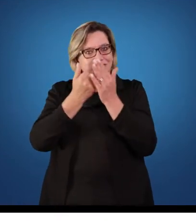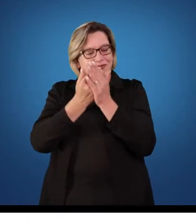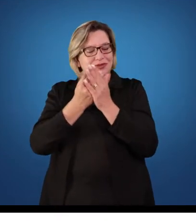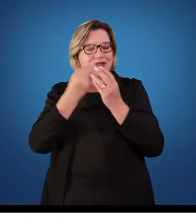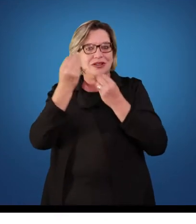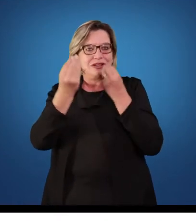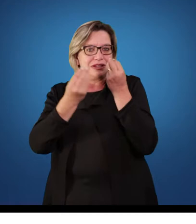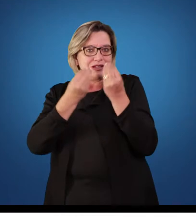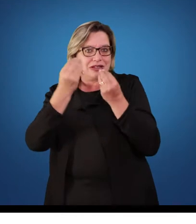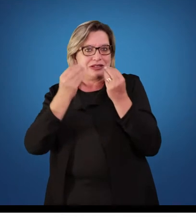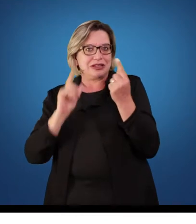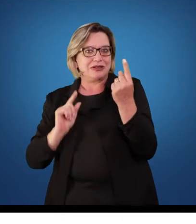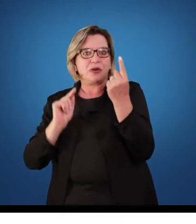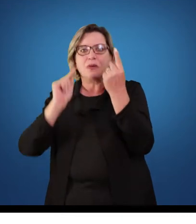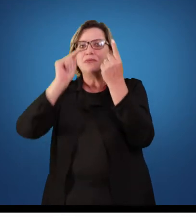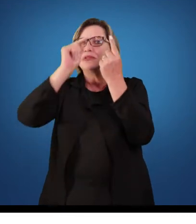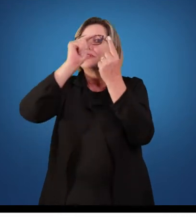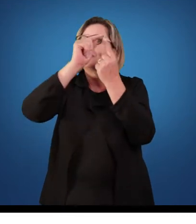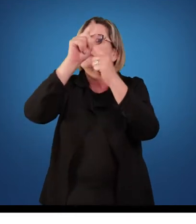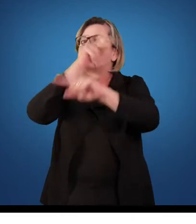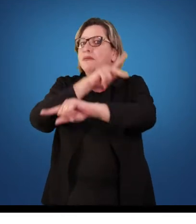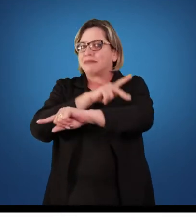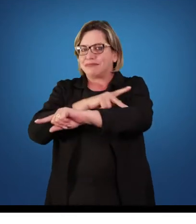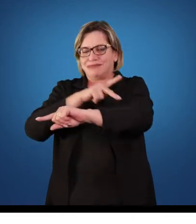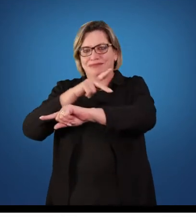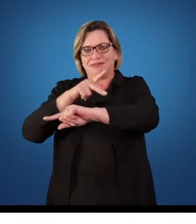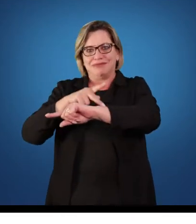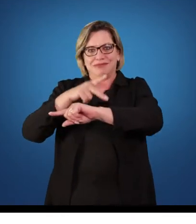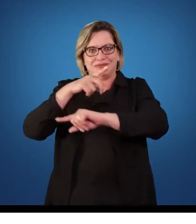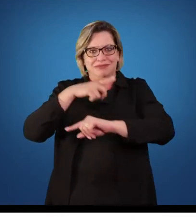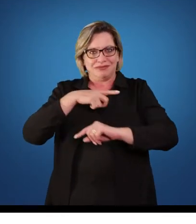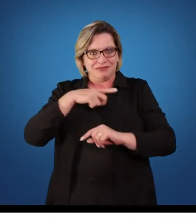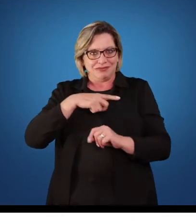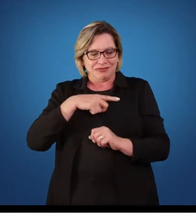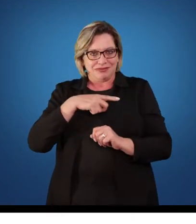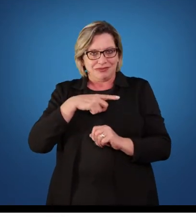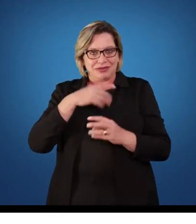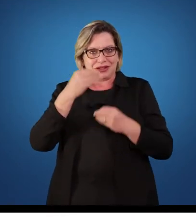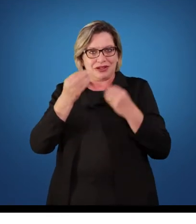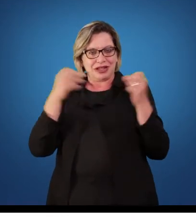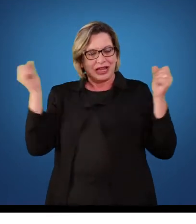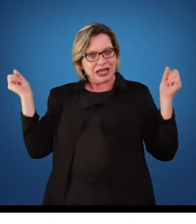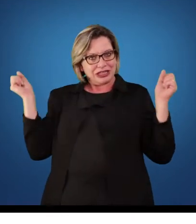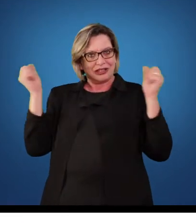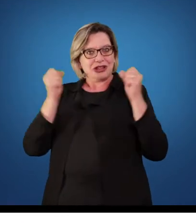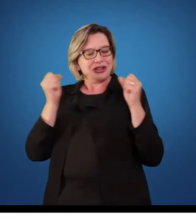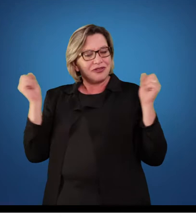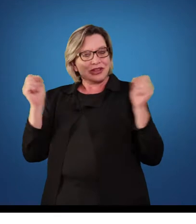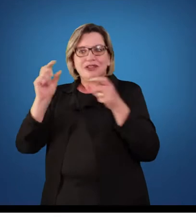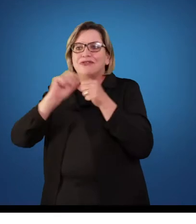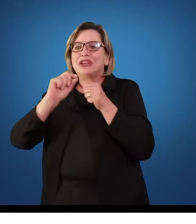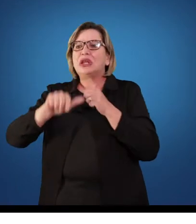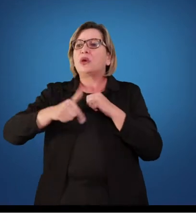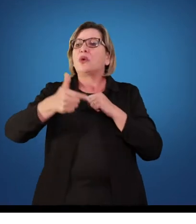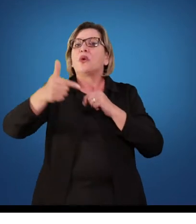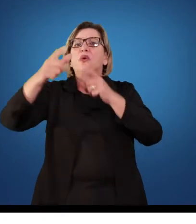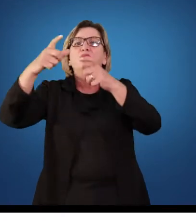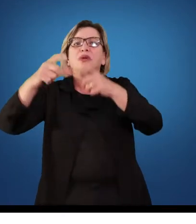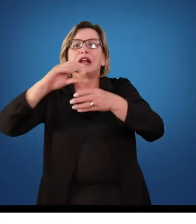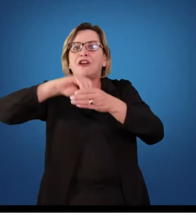ela tem uma finalidade pedagógica. A educação física, realizada em outros ambientes externos à escola,